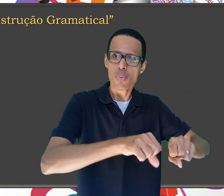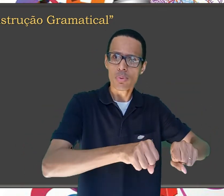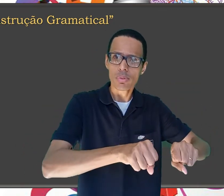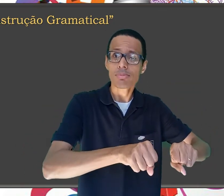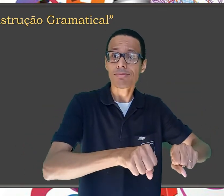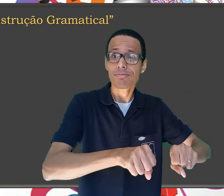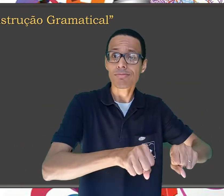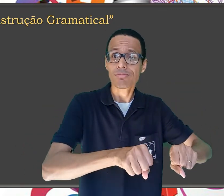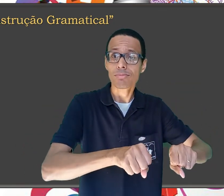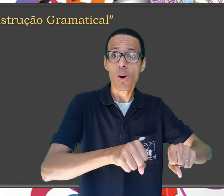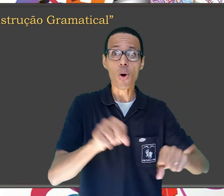Pintar o 7.